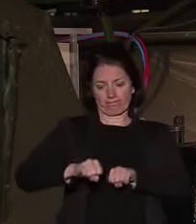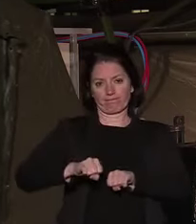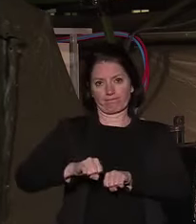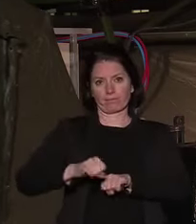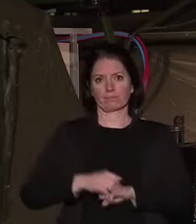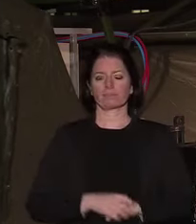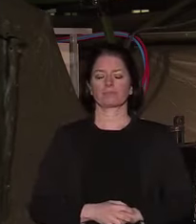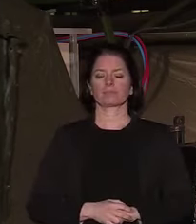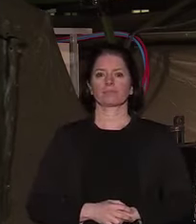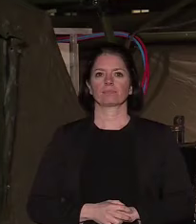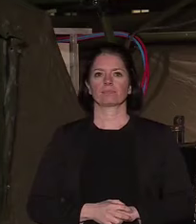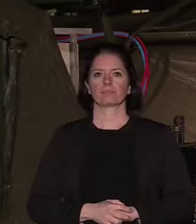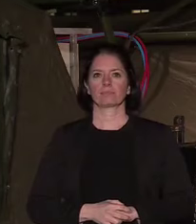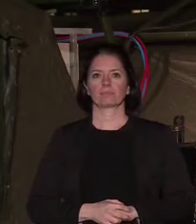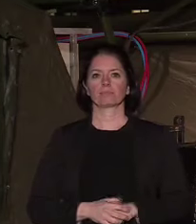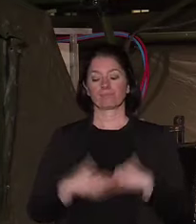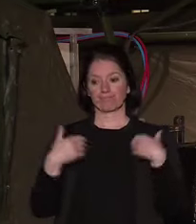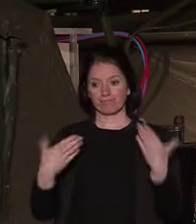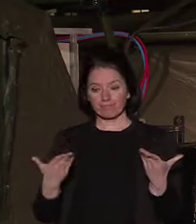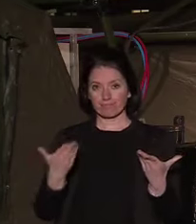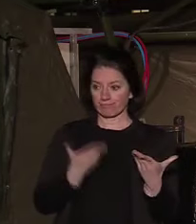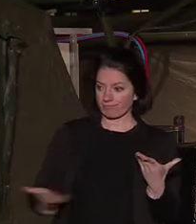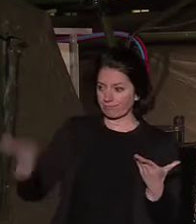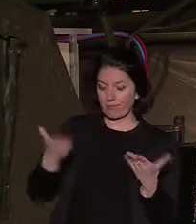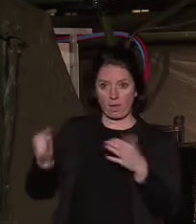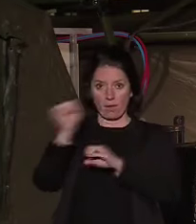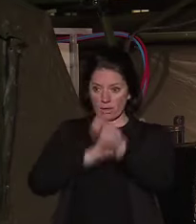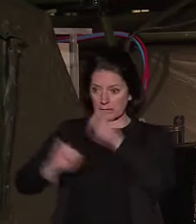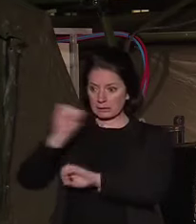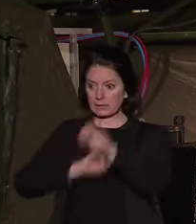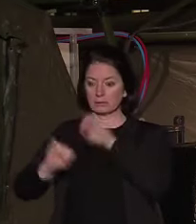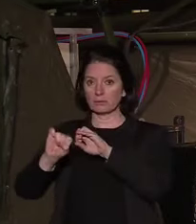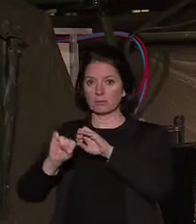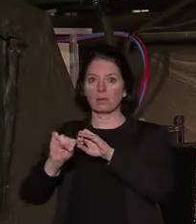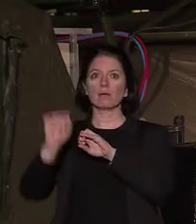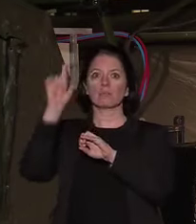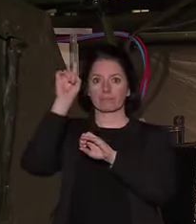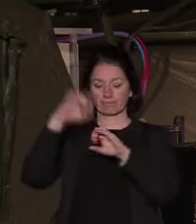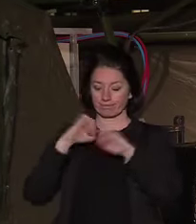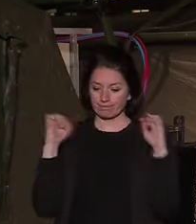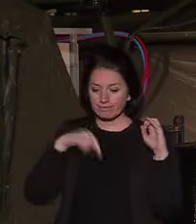mais derrière cette organisation, il y a toujours et avant tout les femmes et les hommes.